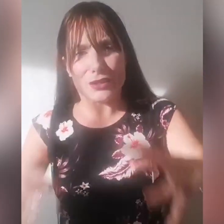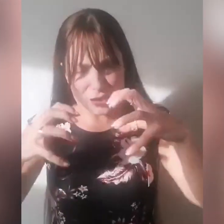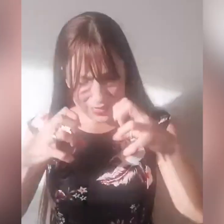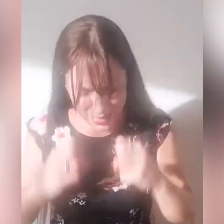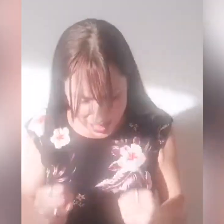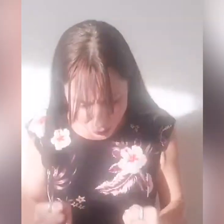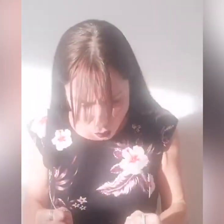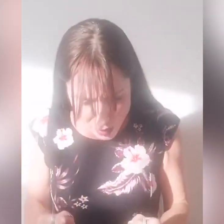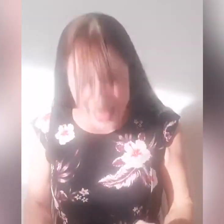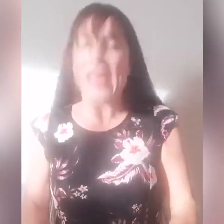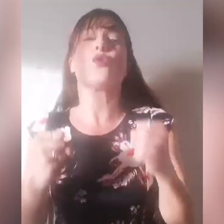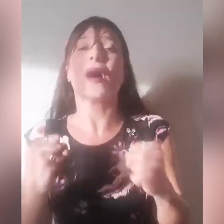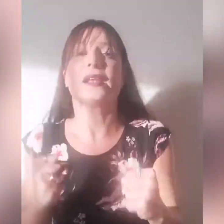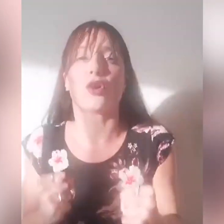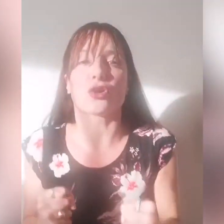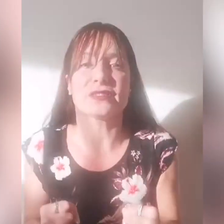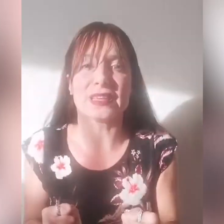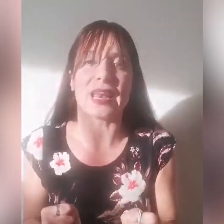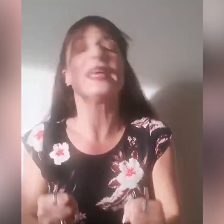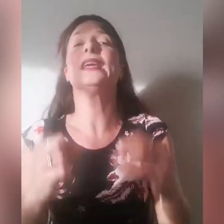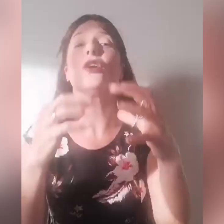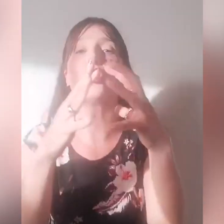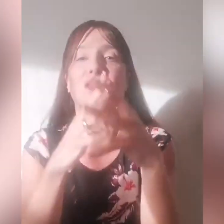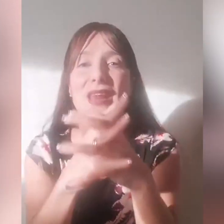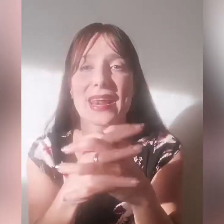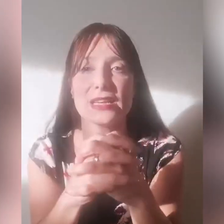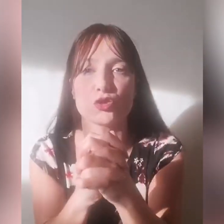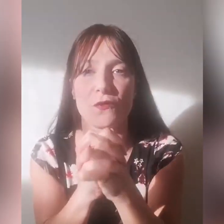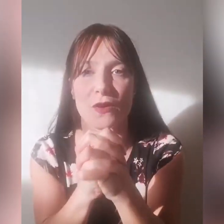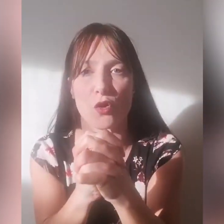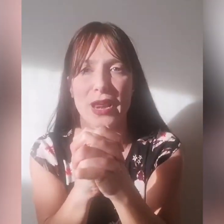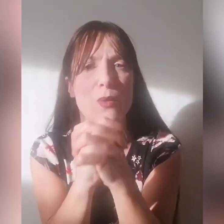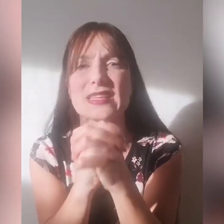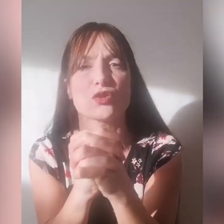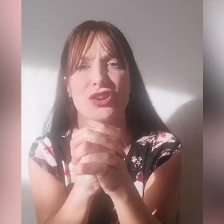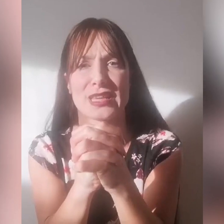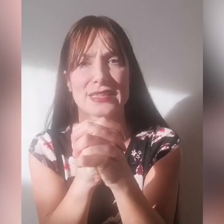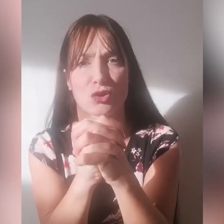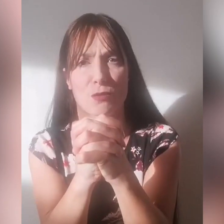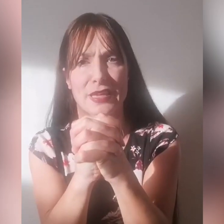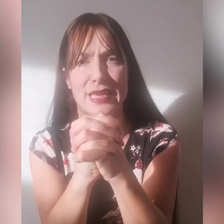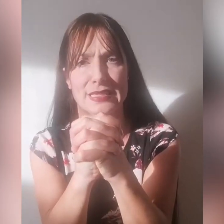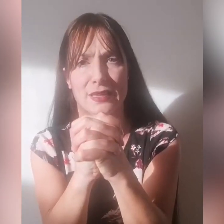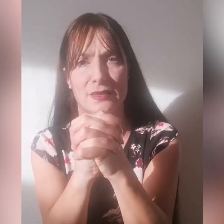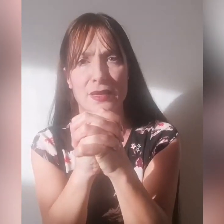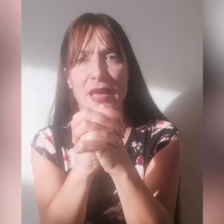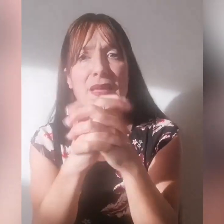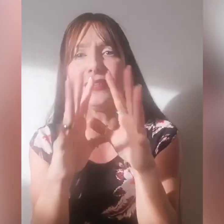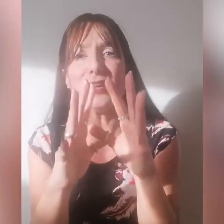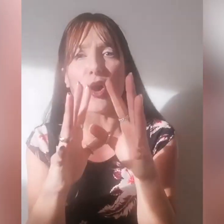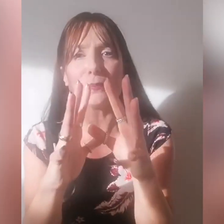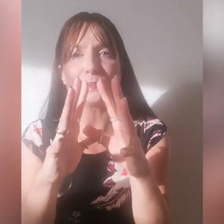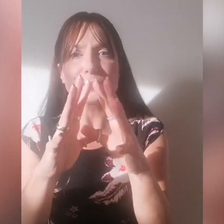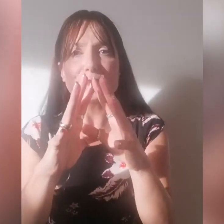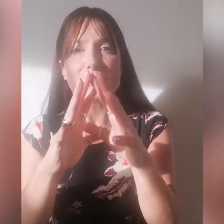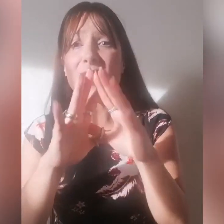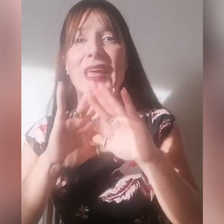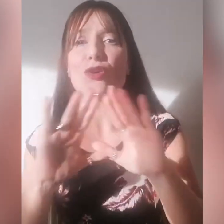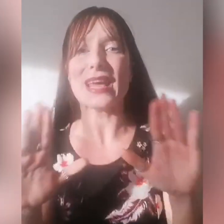di cercarlo e in quel cortile incontrare il suo favore, questo ci ha chiesto come chiesa, Dio che non è